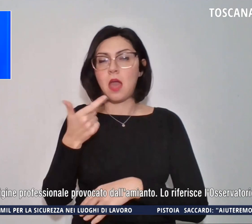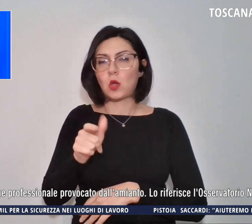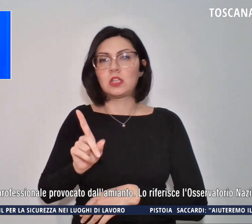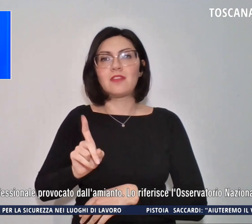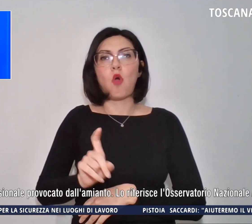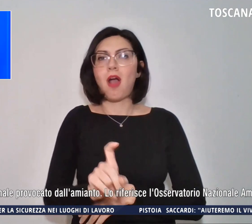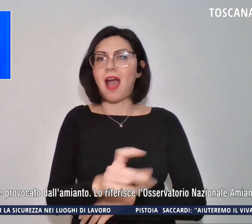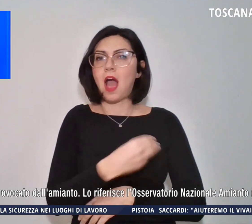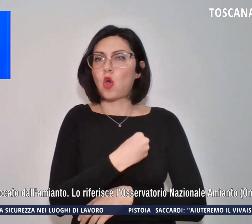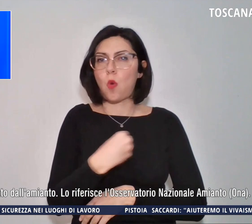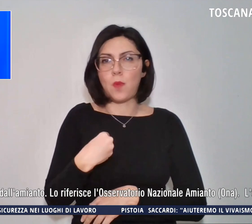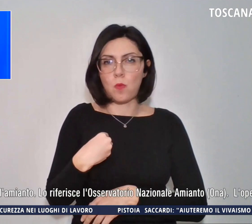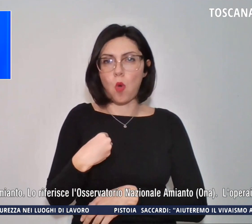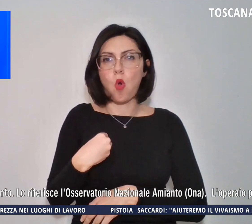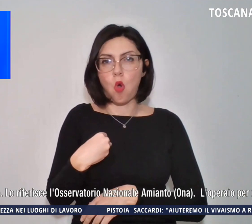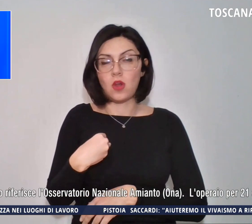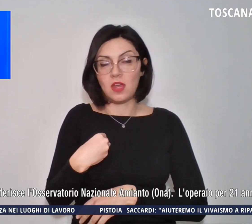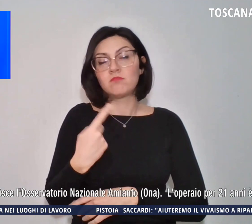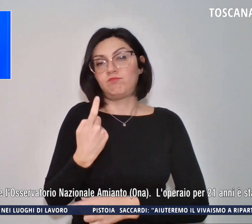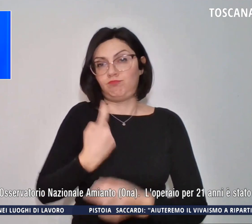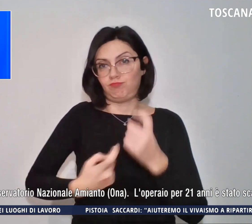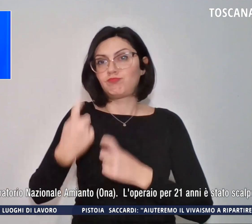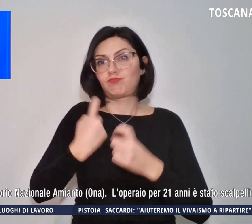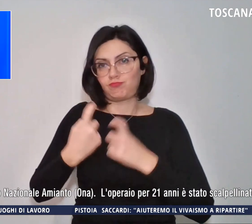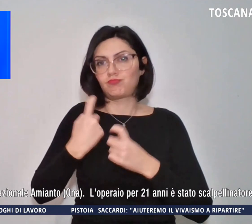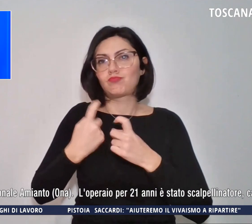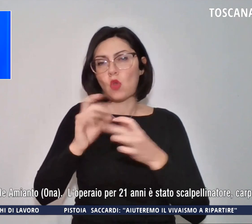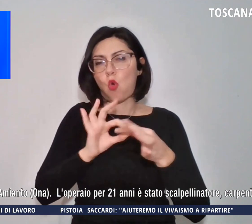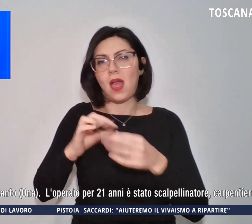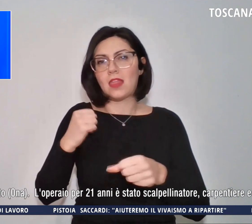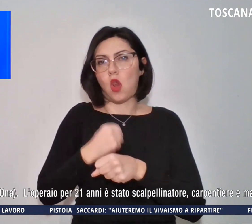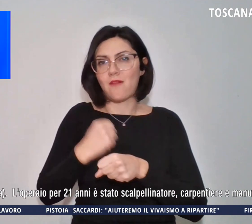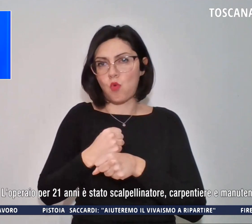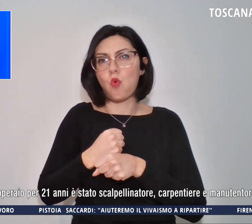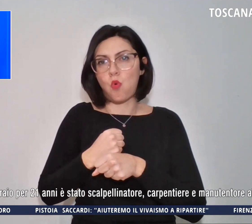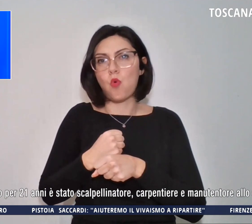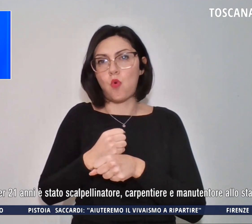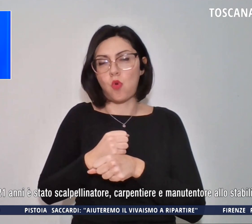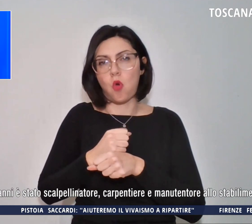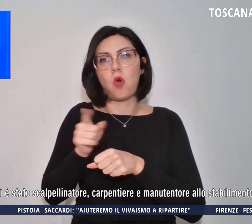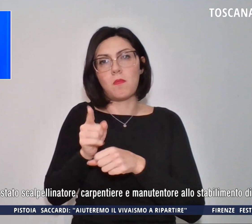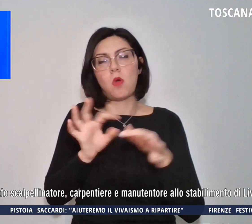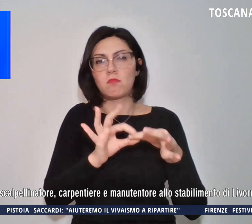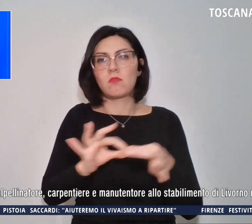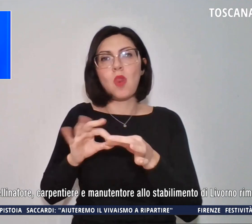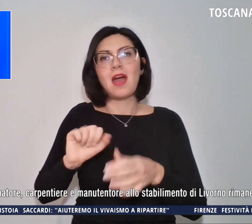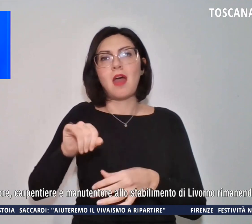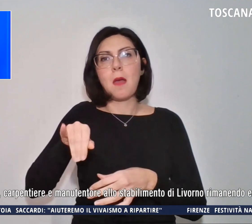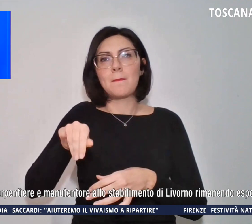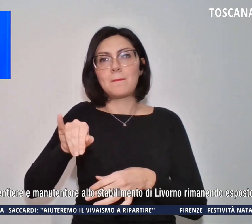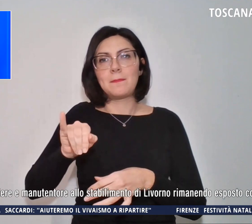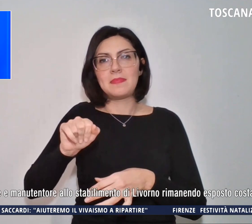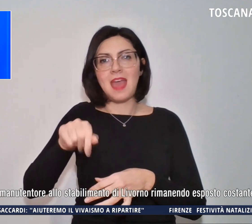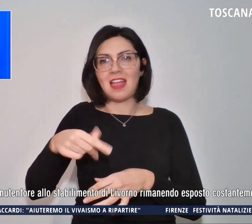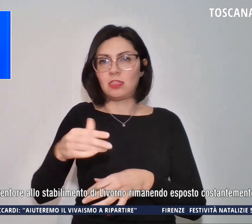ai polmoni di origine professionale provocato dall'Amianto. Lo riferisce l